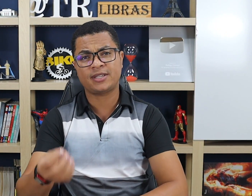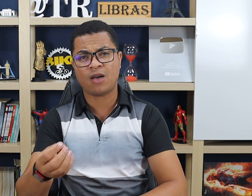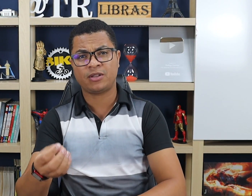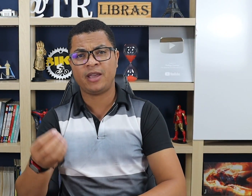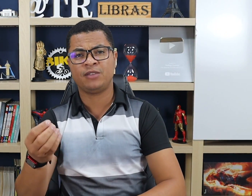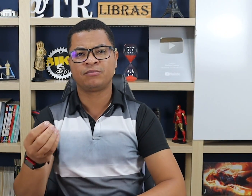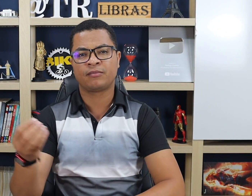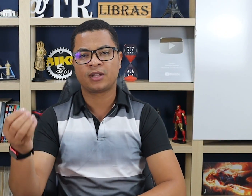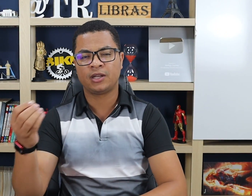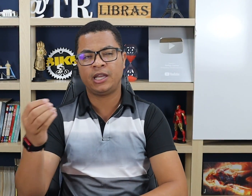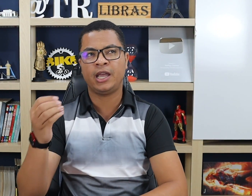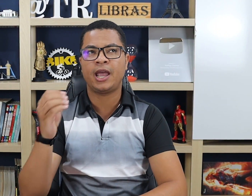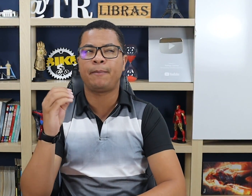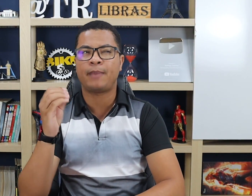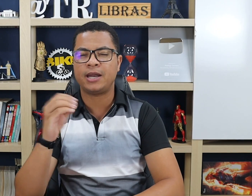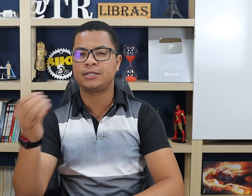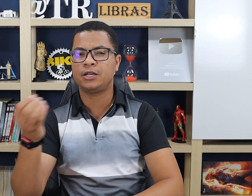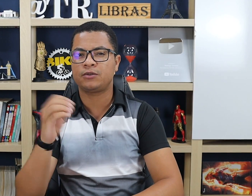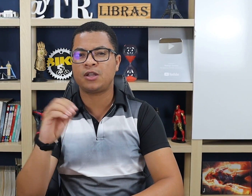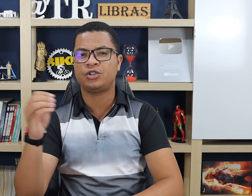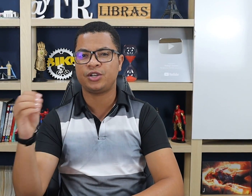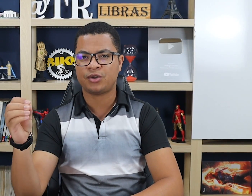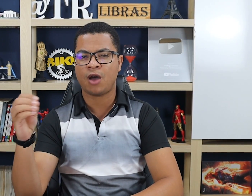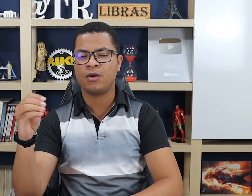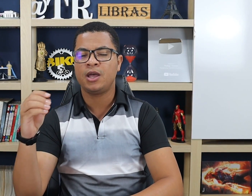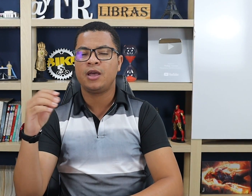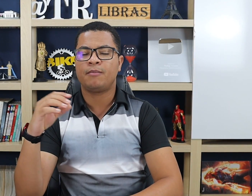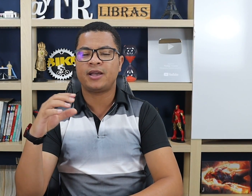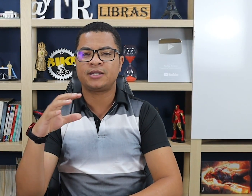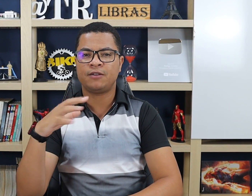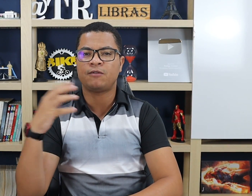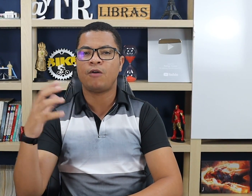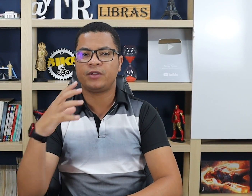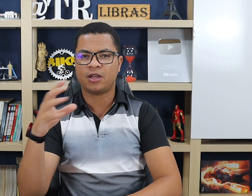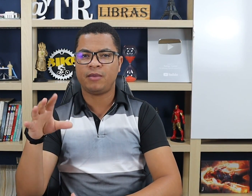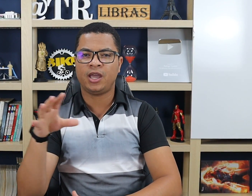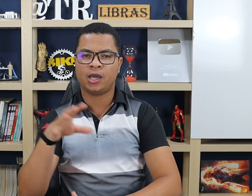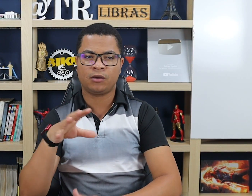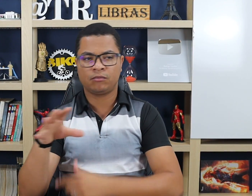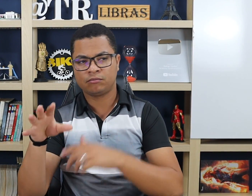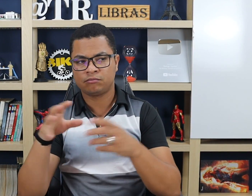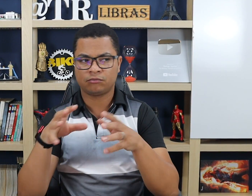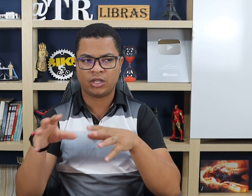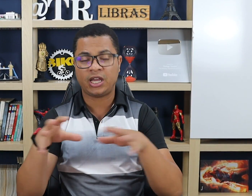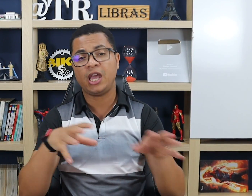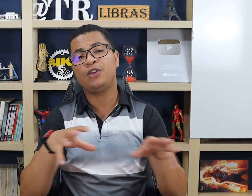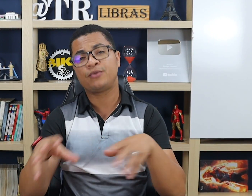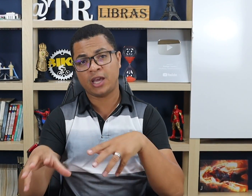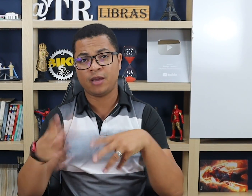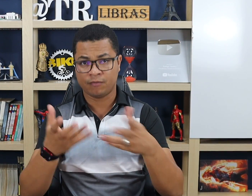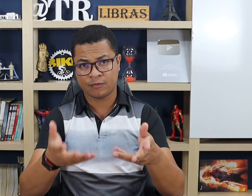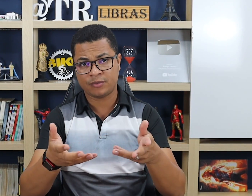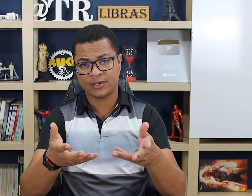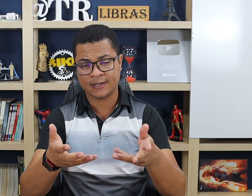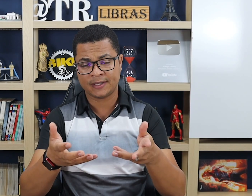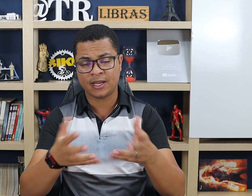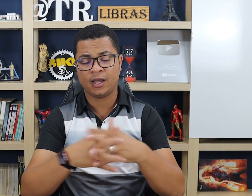sinal também, que é parecido com o sinal direcional, mas envolve também quem, o que, vamos dizer assim,